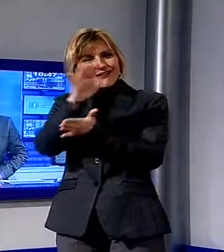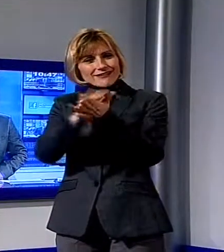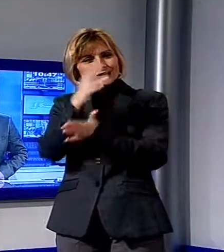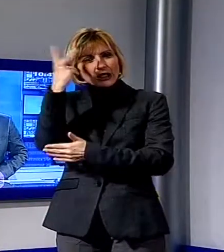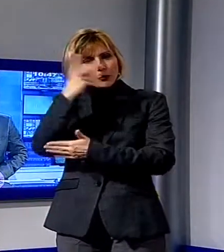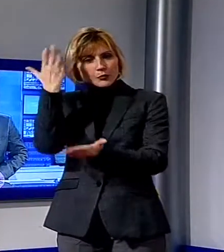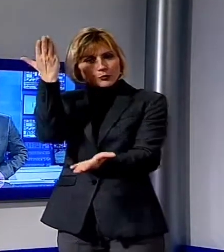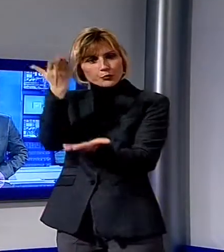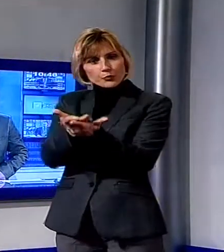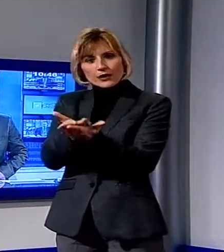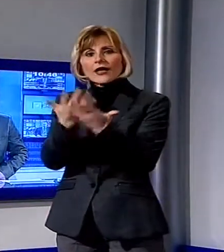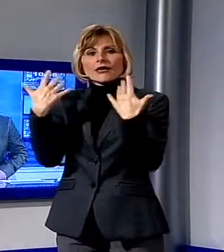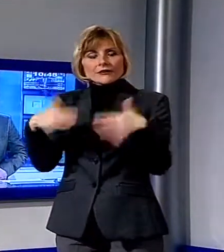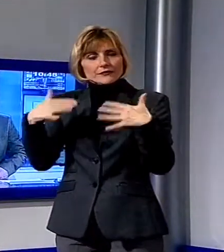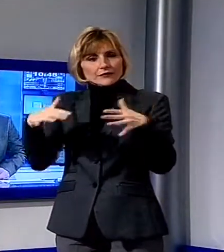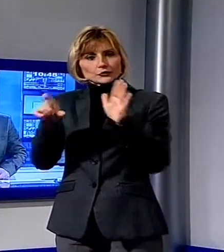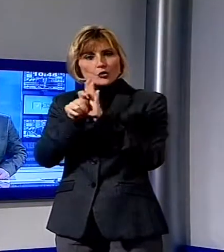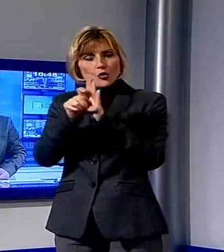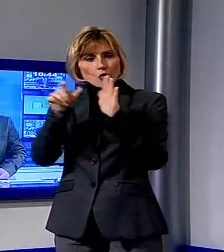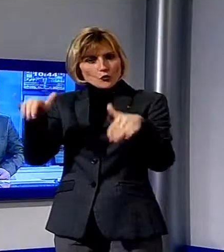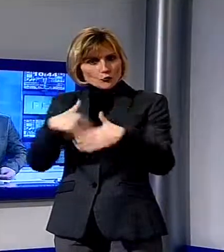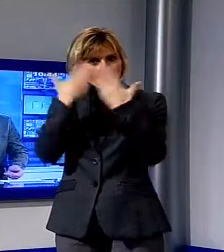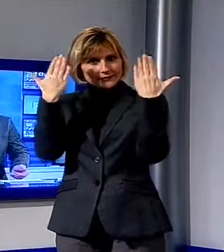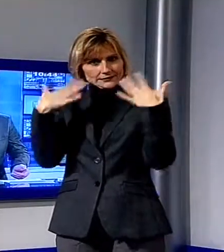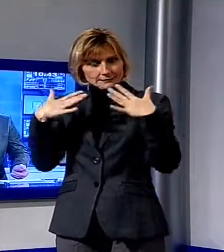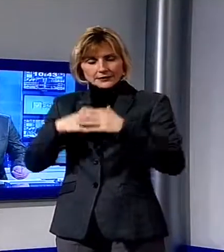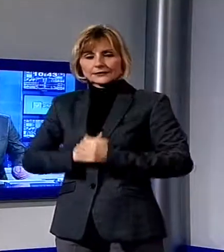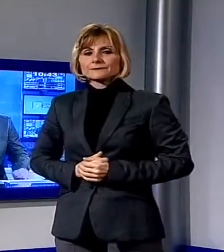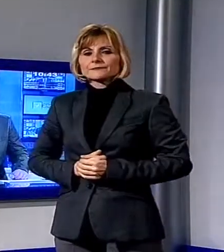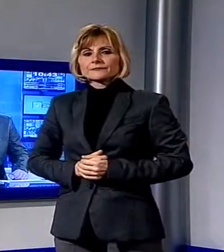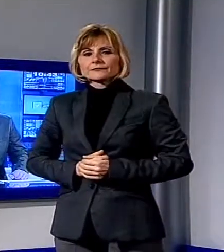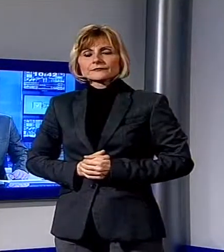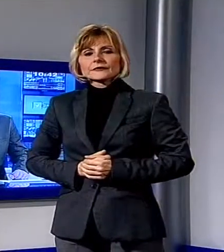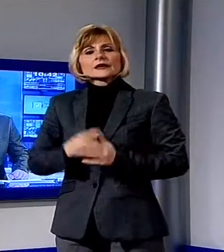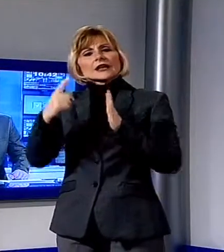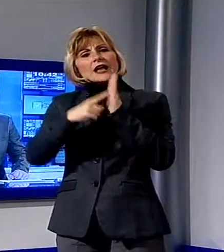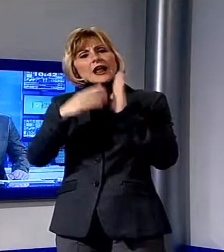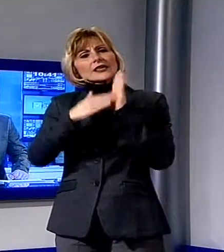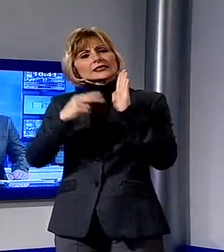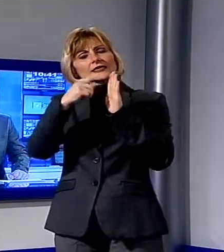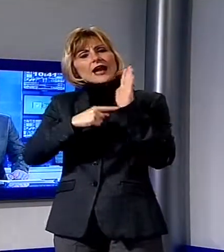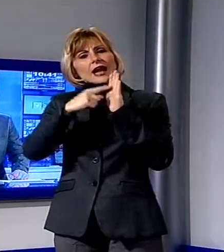presentato dal Comune di Lucca, il calendario in questione si chiama Vivi Lucca 2016.